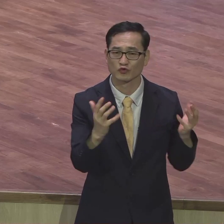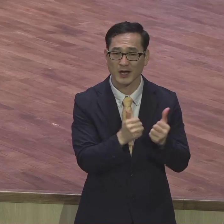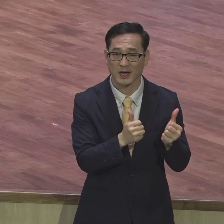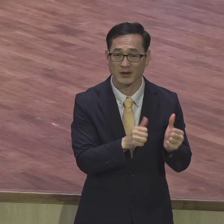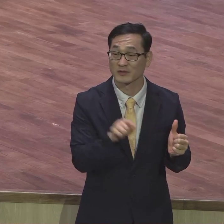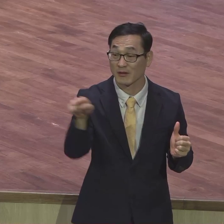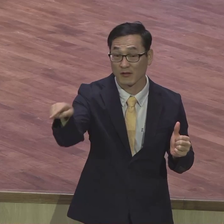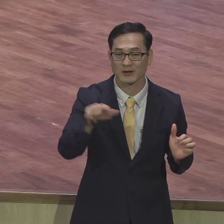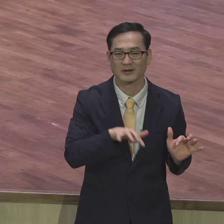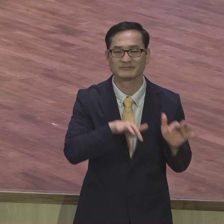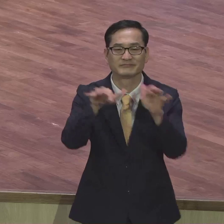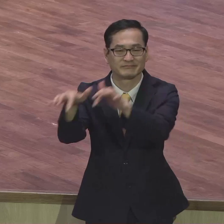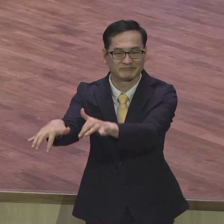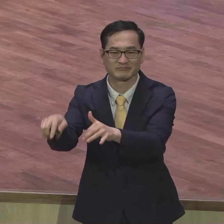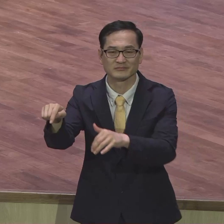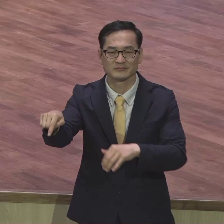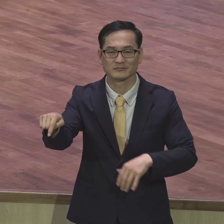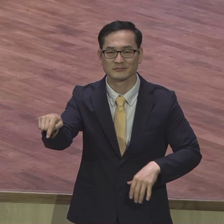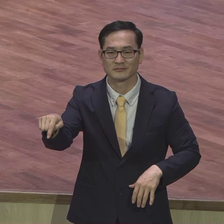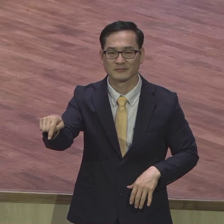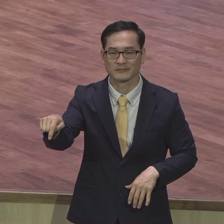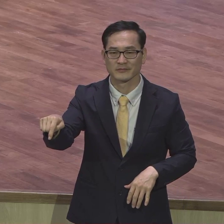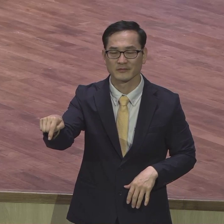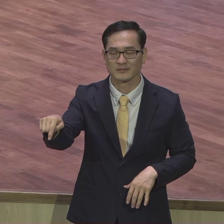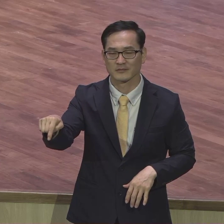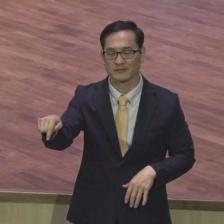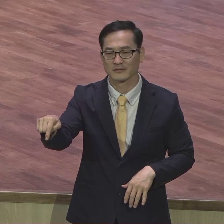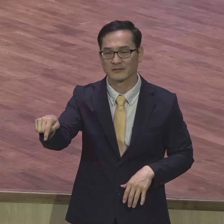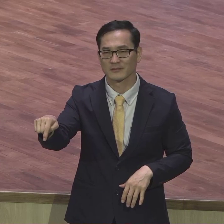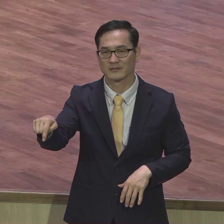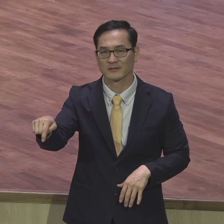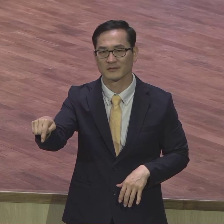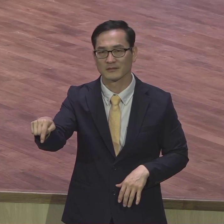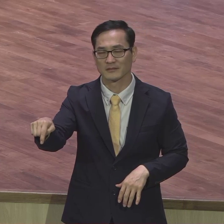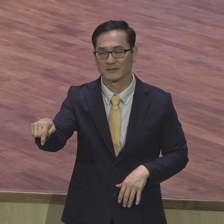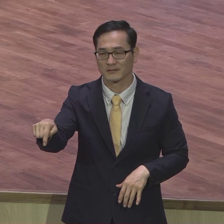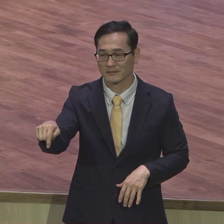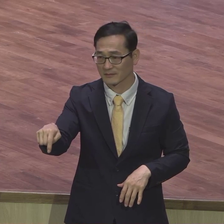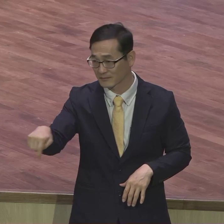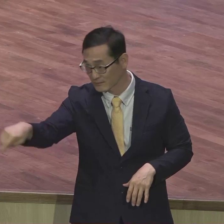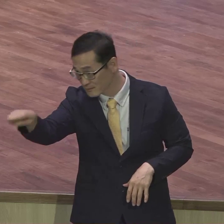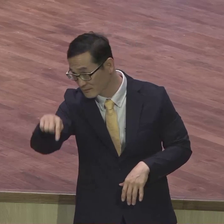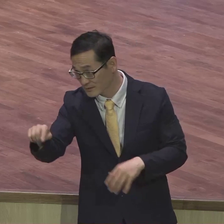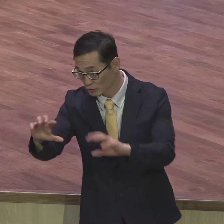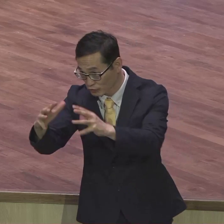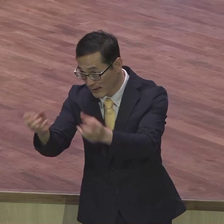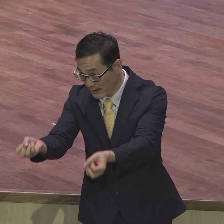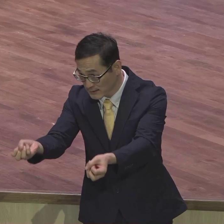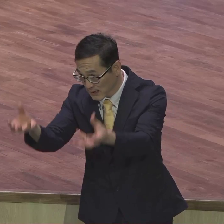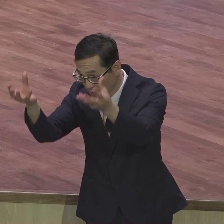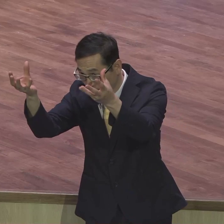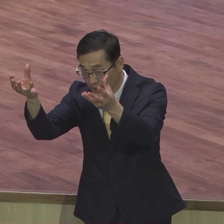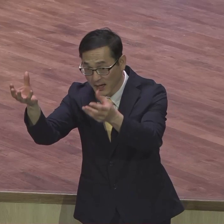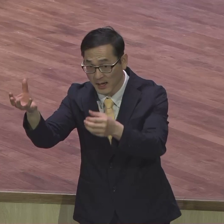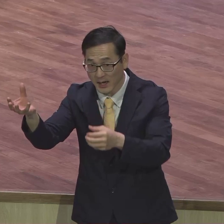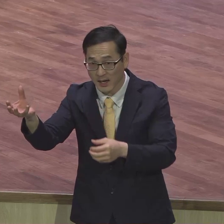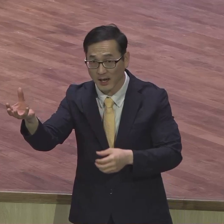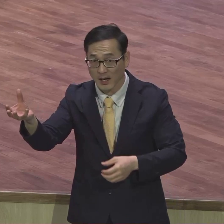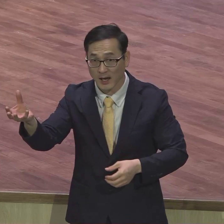다 왔는데 주승용 국회의원장 그래요 너무 감동했어요 국가가 할 수 없는 걸 어떻게 2372